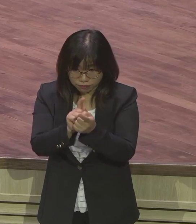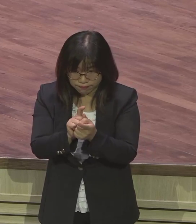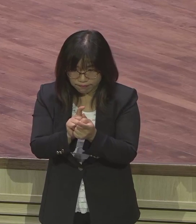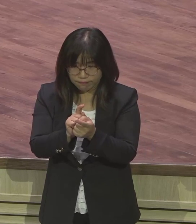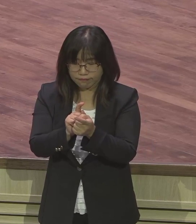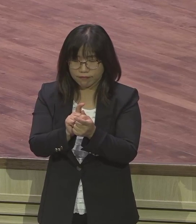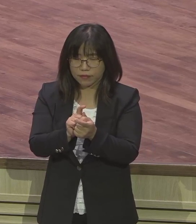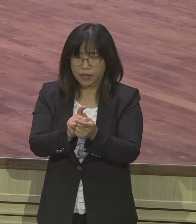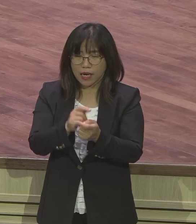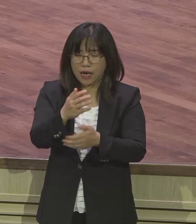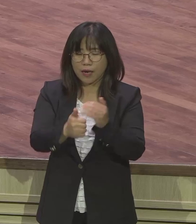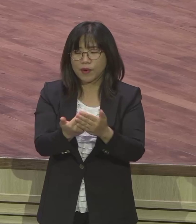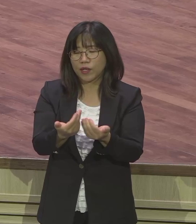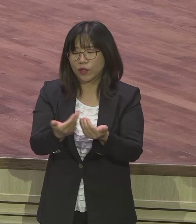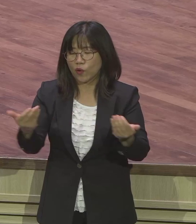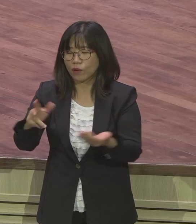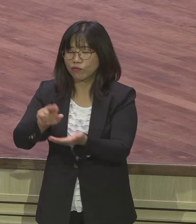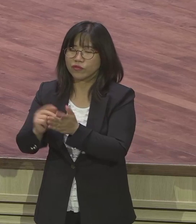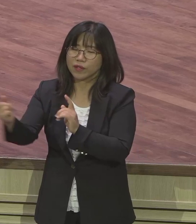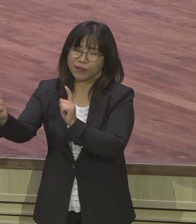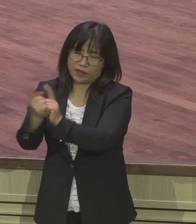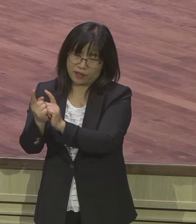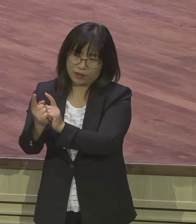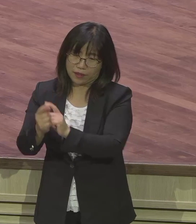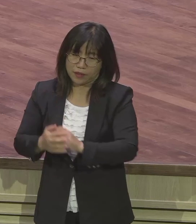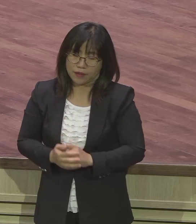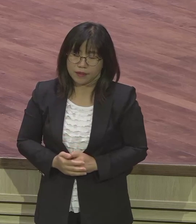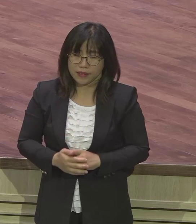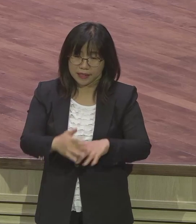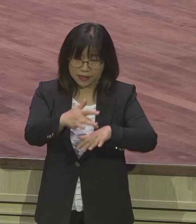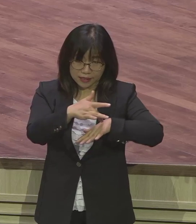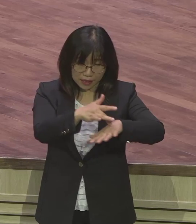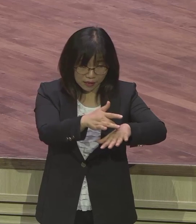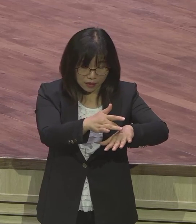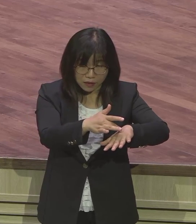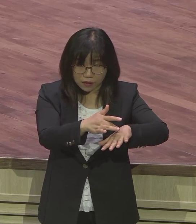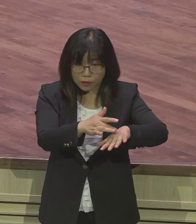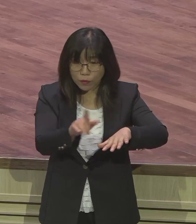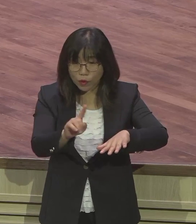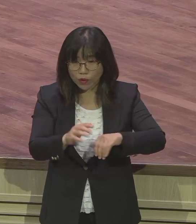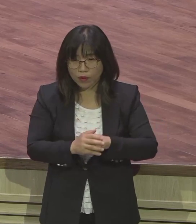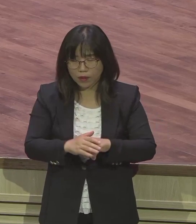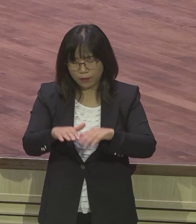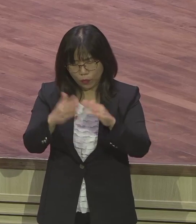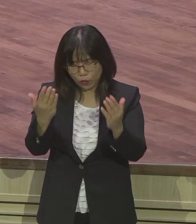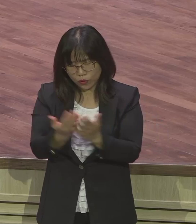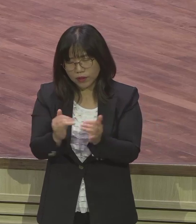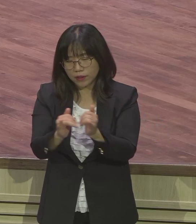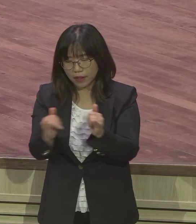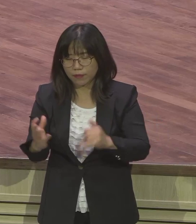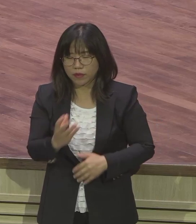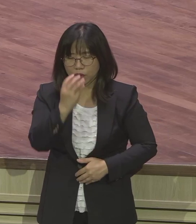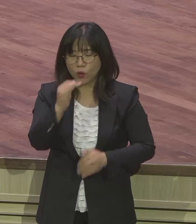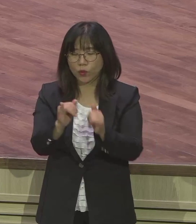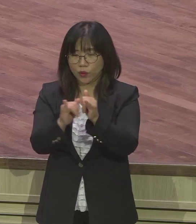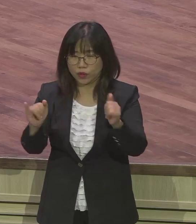찾아옵니다 사단은 성도들로부터 흩어놓아가지고 각각의 객파를 하는